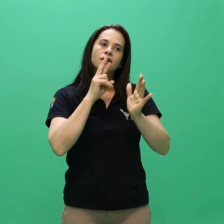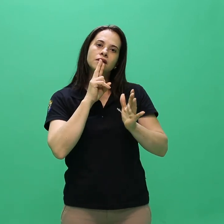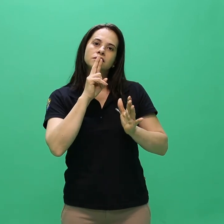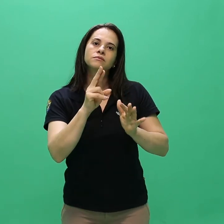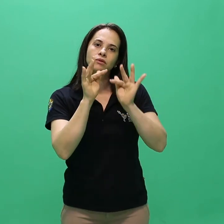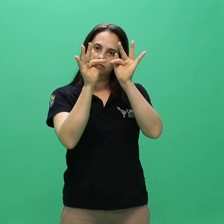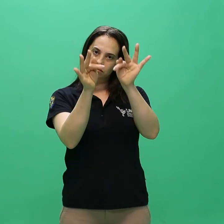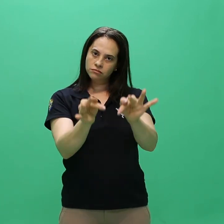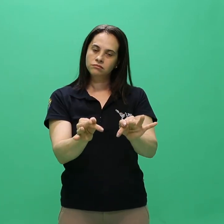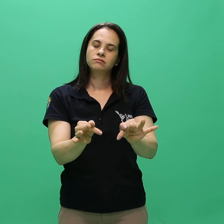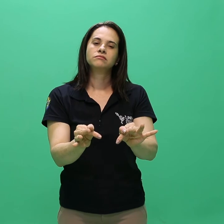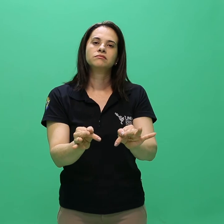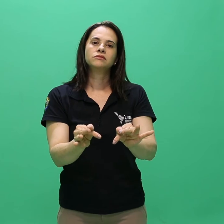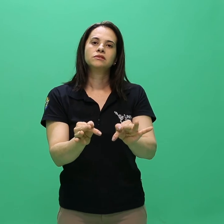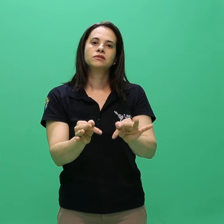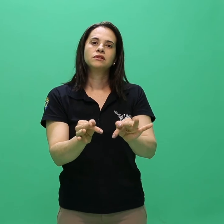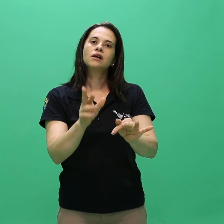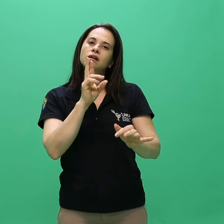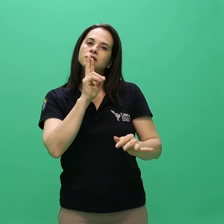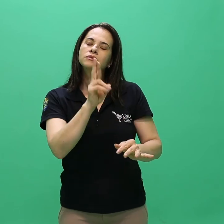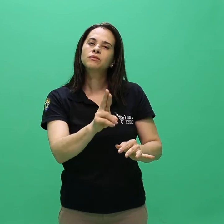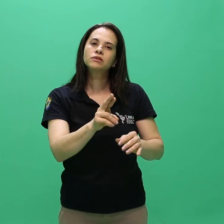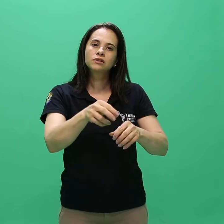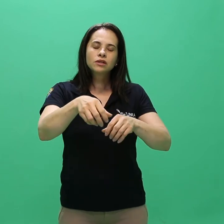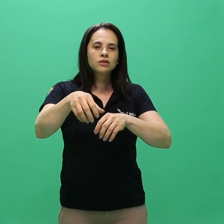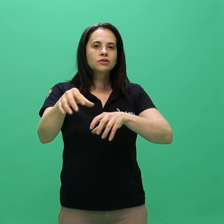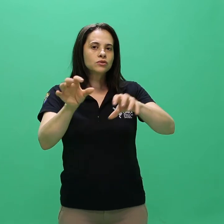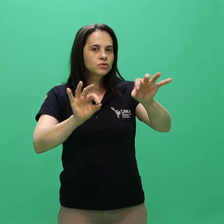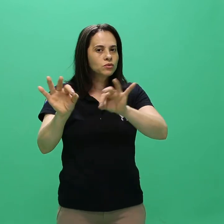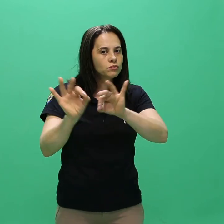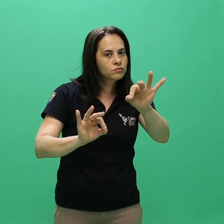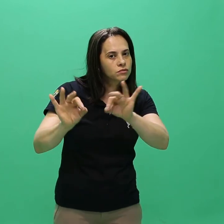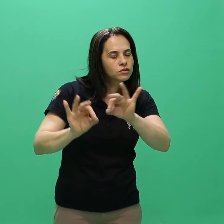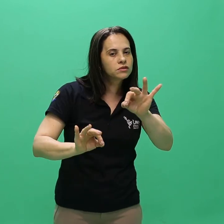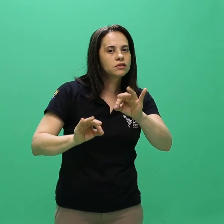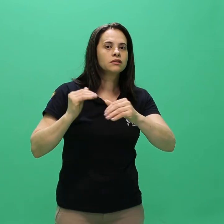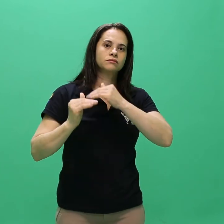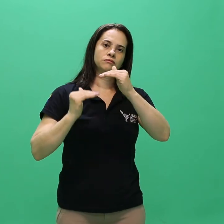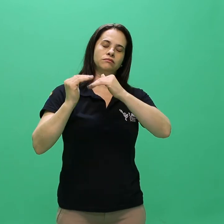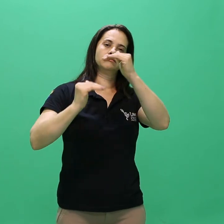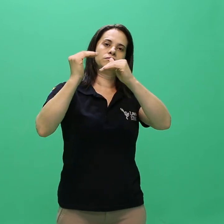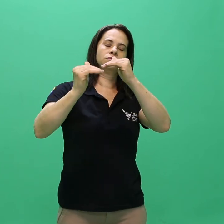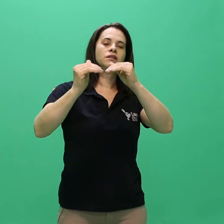após as análises dos recursos interpostos pelos candidatos.